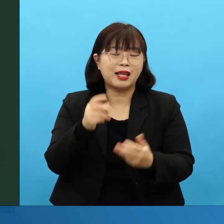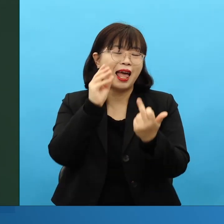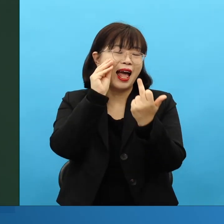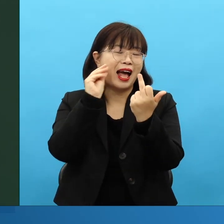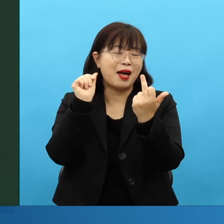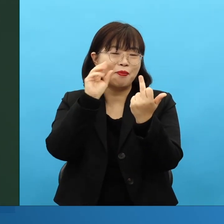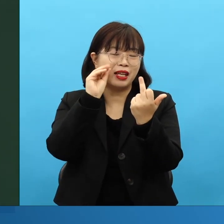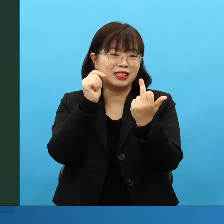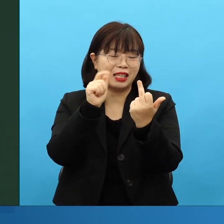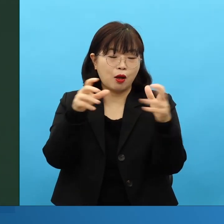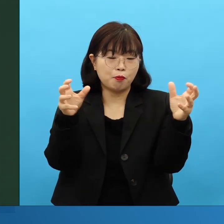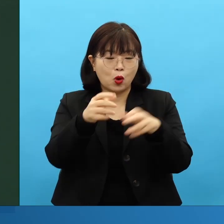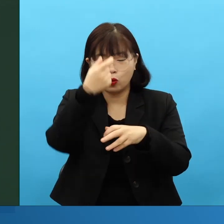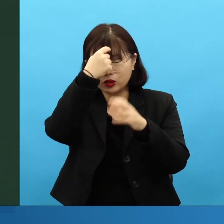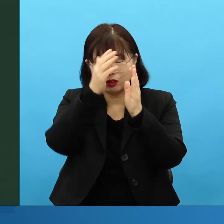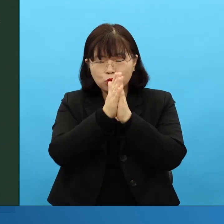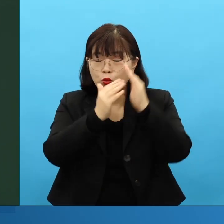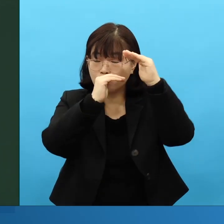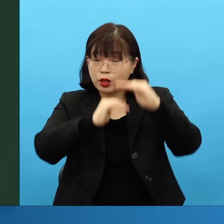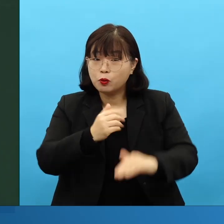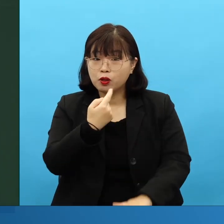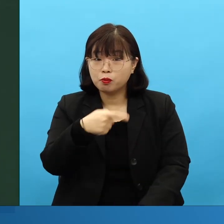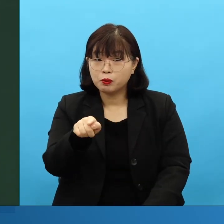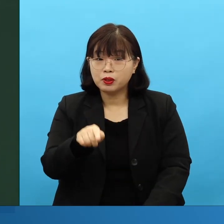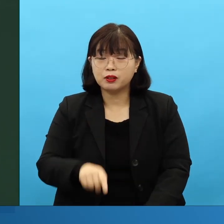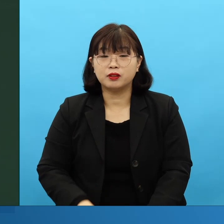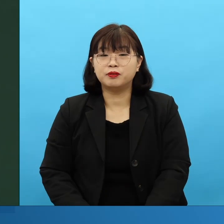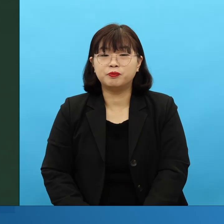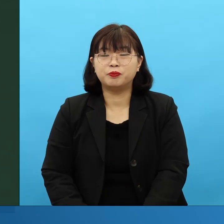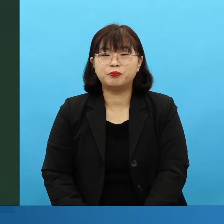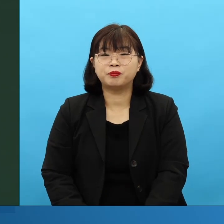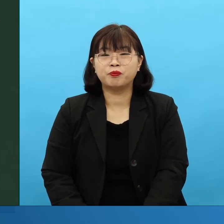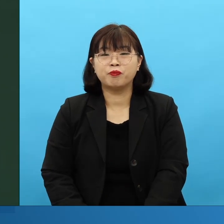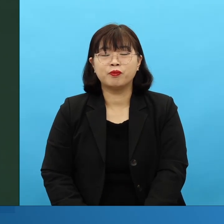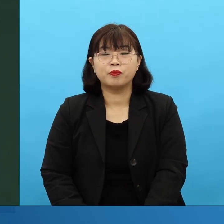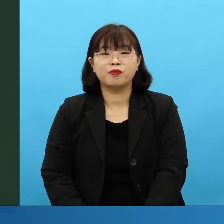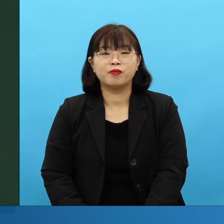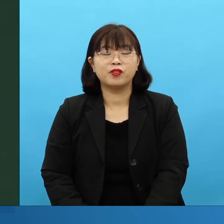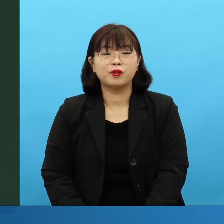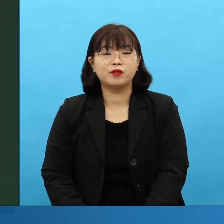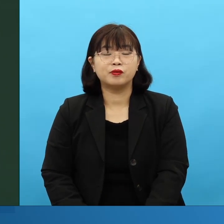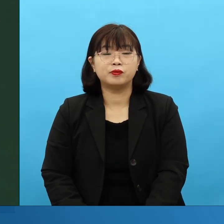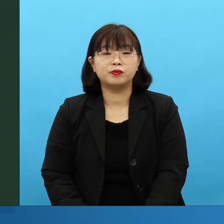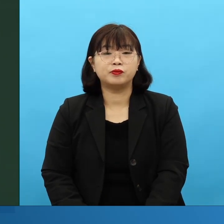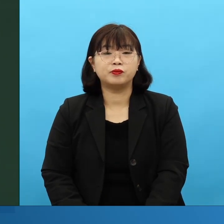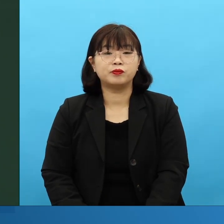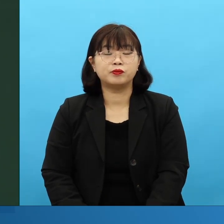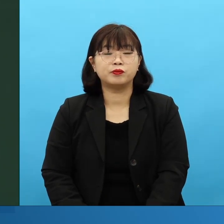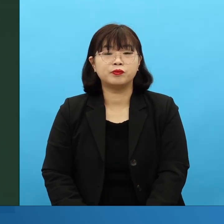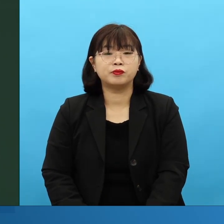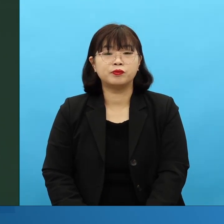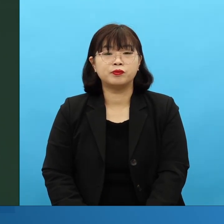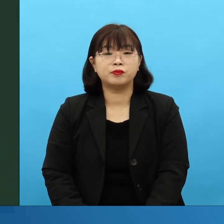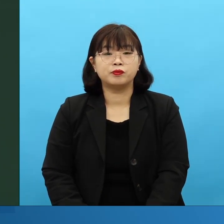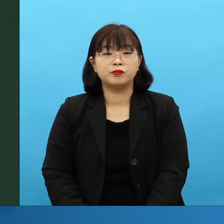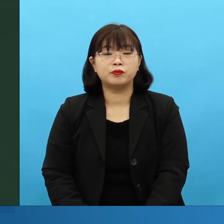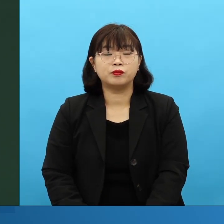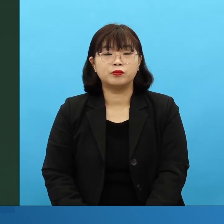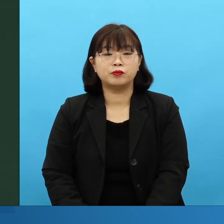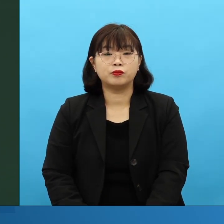예수님께서 여기서 여러분이 아시다시피, 굉장한 우리를 파수꾼으로 세우고 제자들을